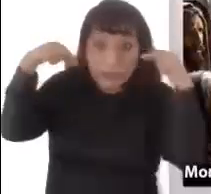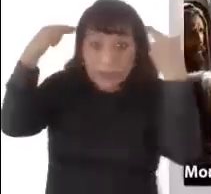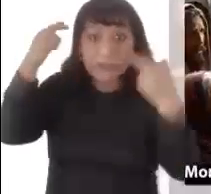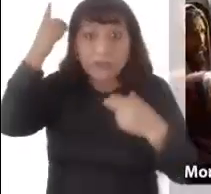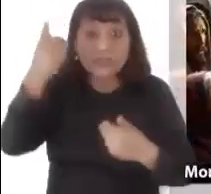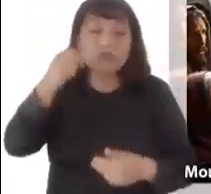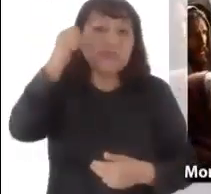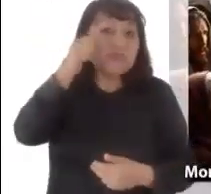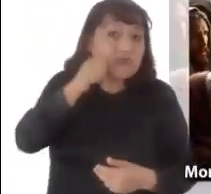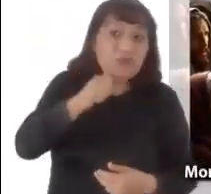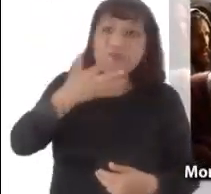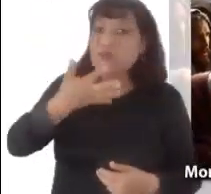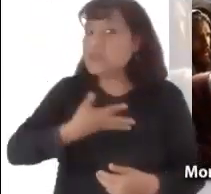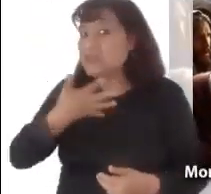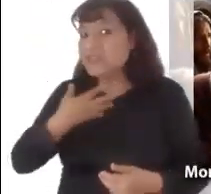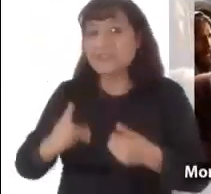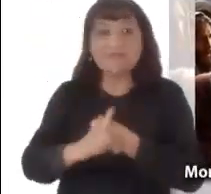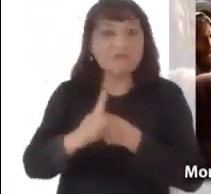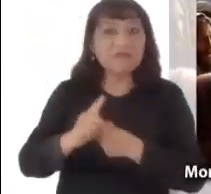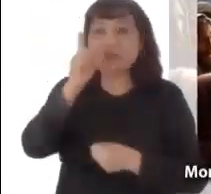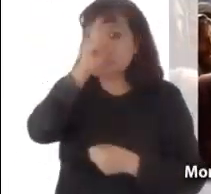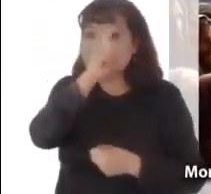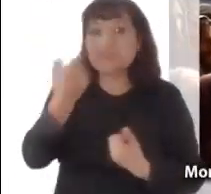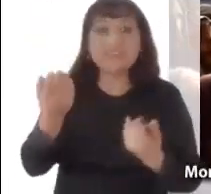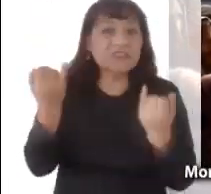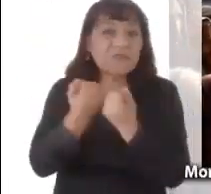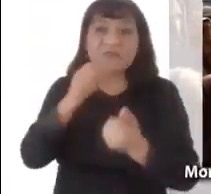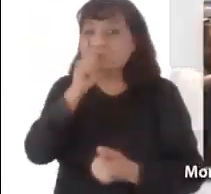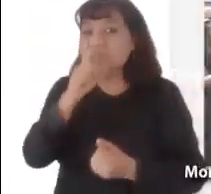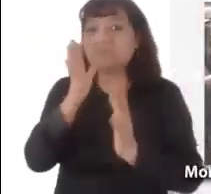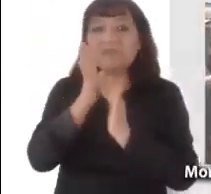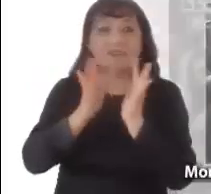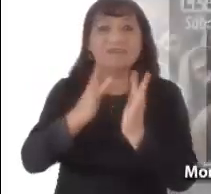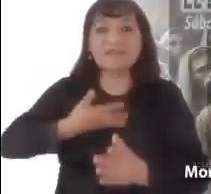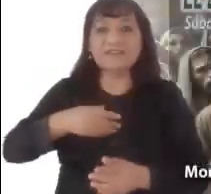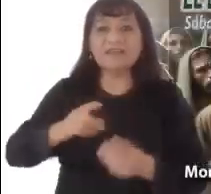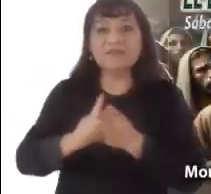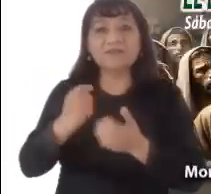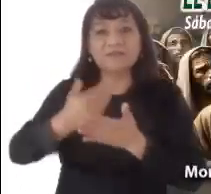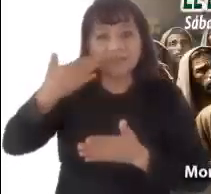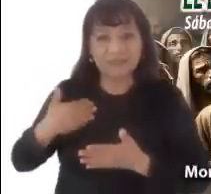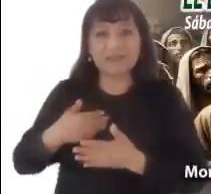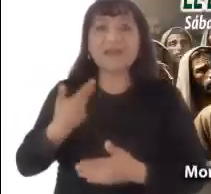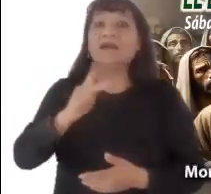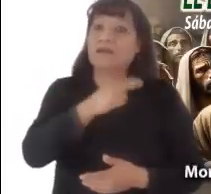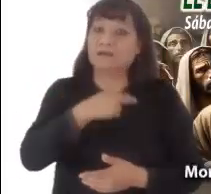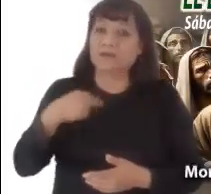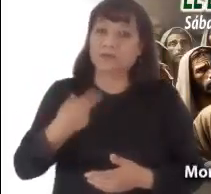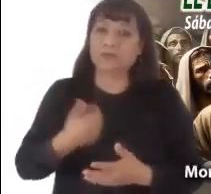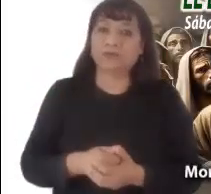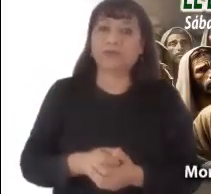encontrará dificultades como el mismo Jesús las encontró. Pero